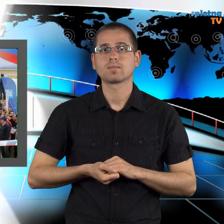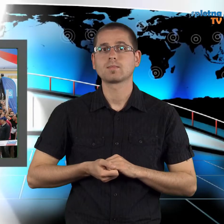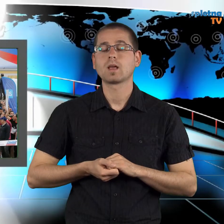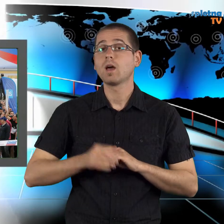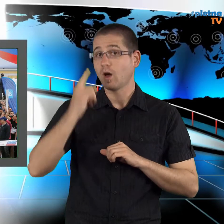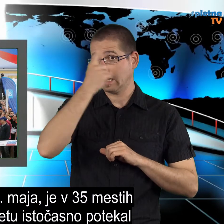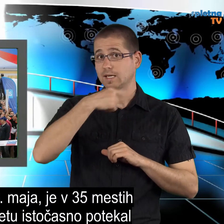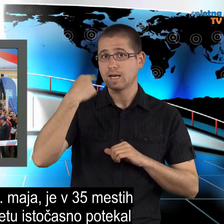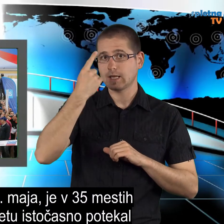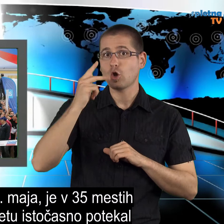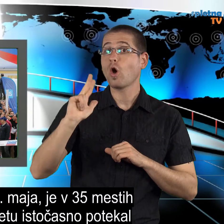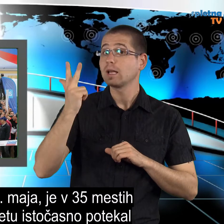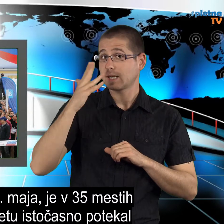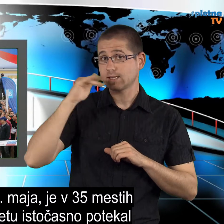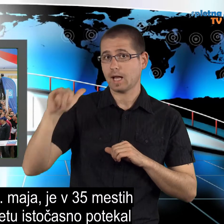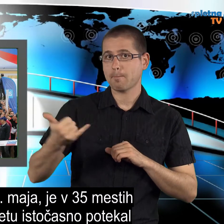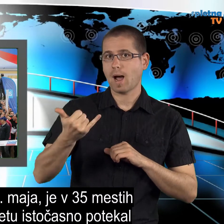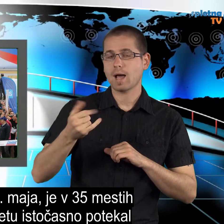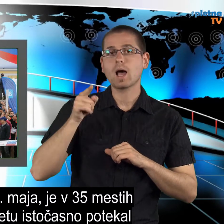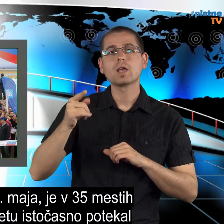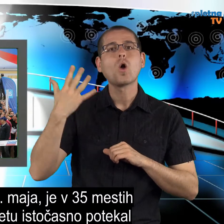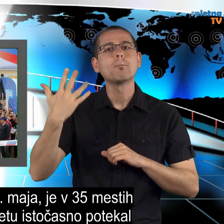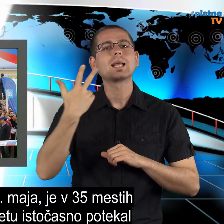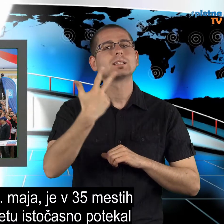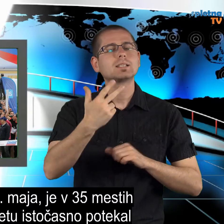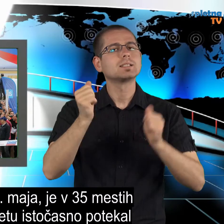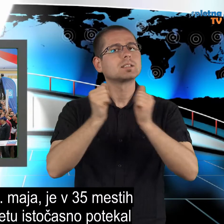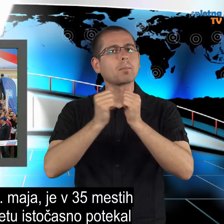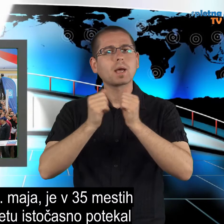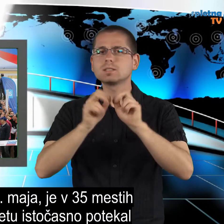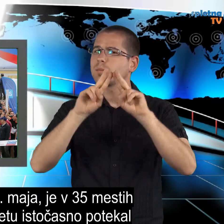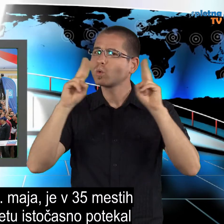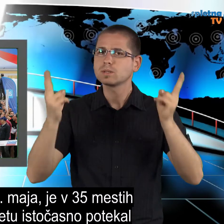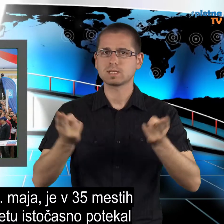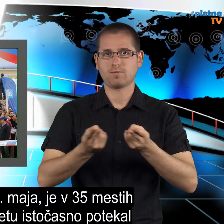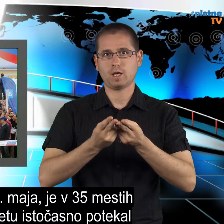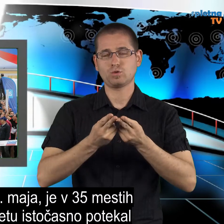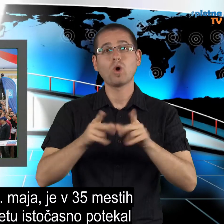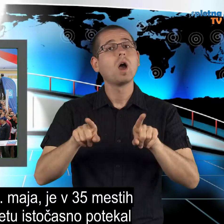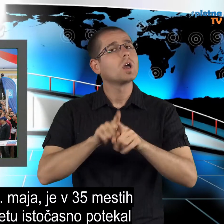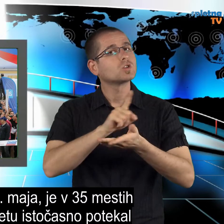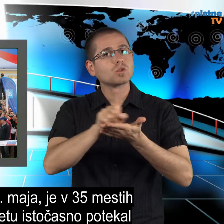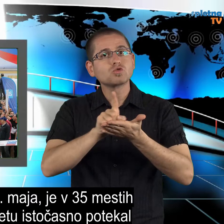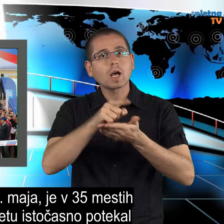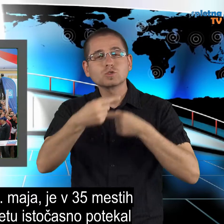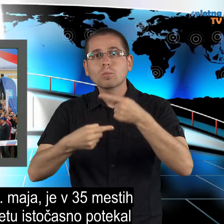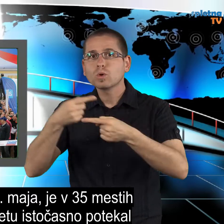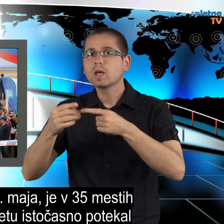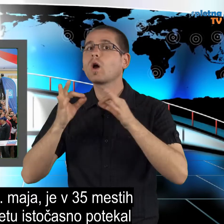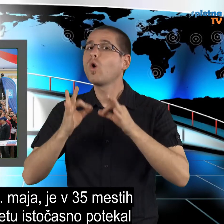V nedeljo 3. maja je v 35 mestih po vsem svetu istočasno potekal dobrodelni